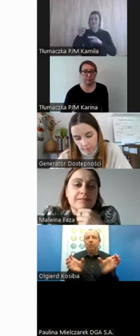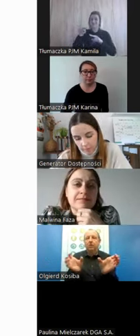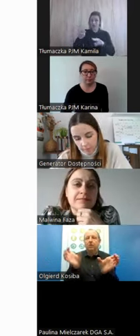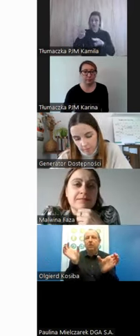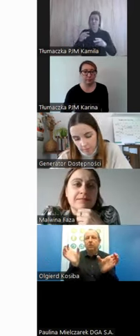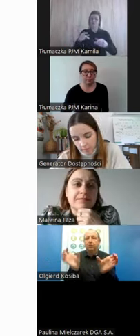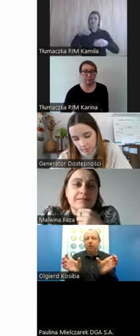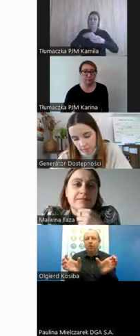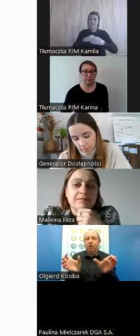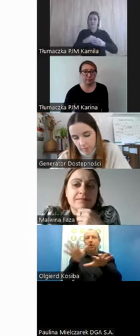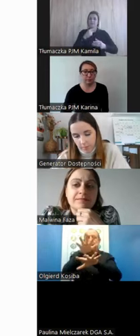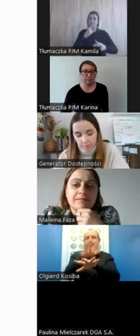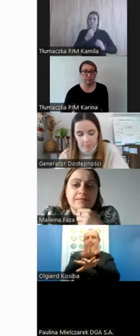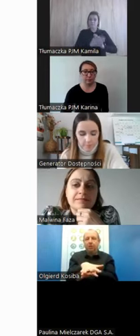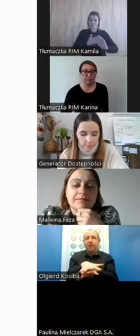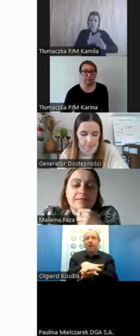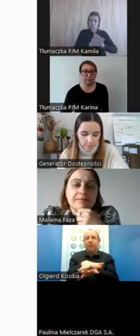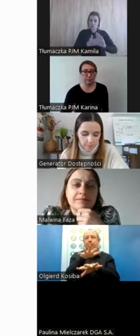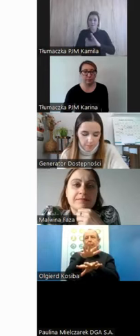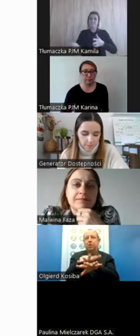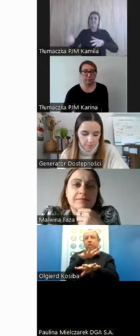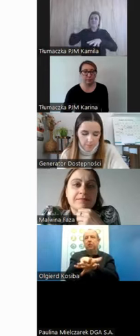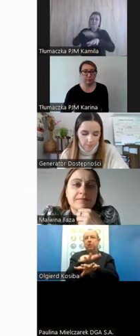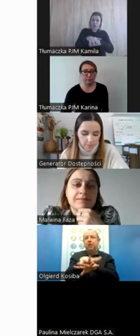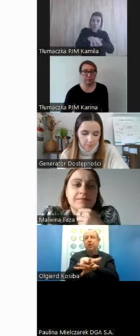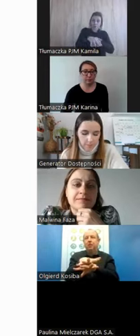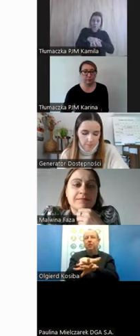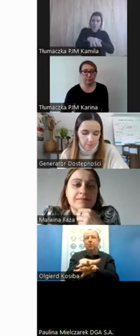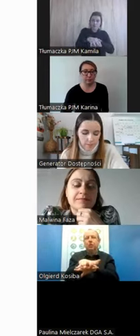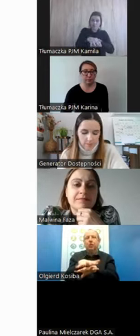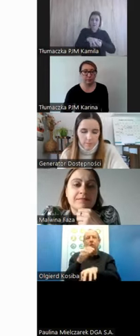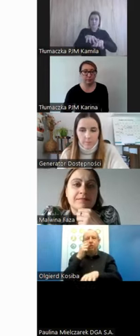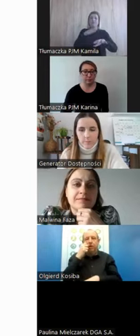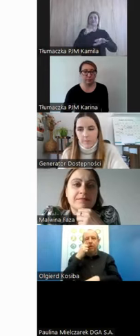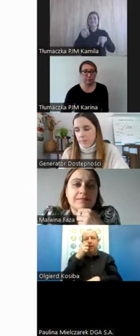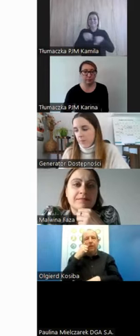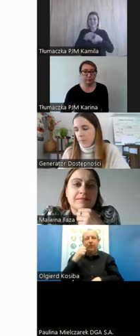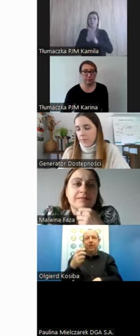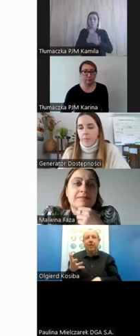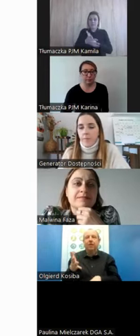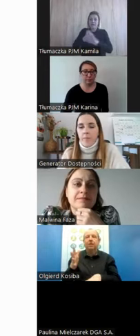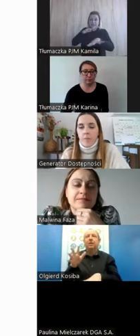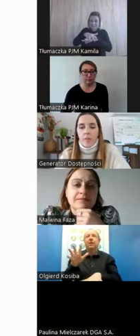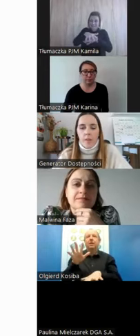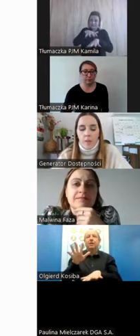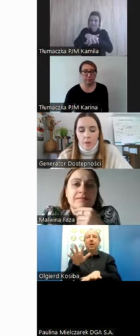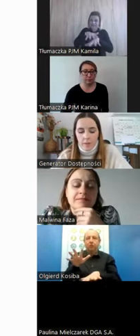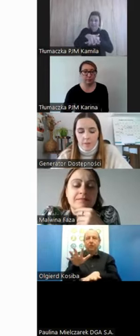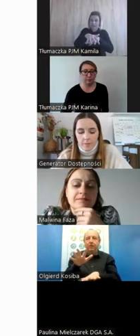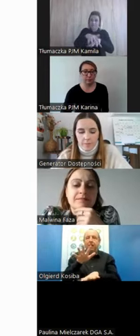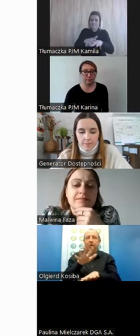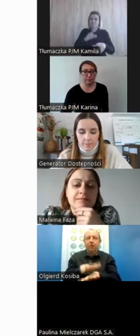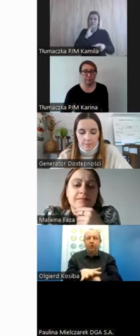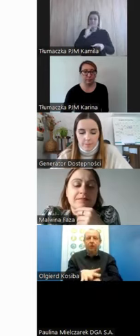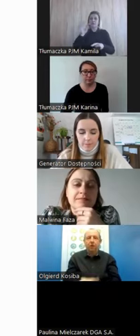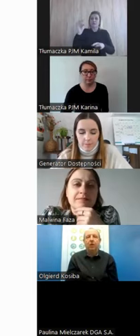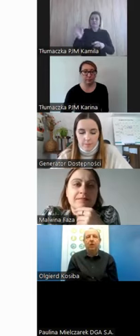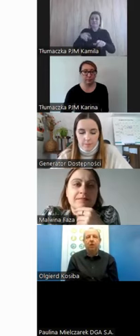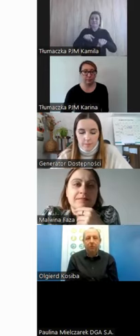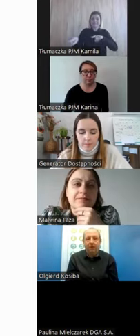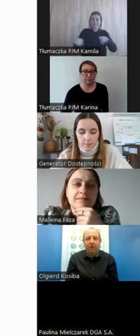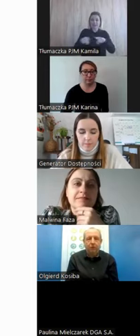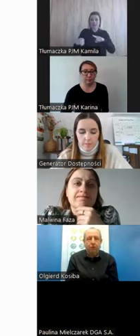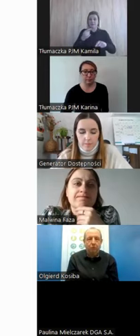polski migowy nakładamy i też tak się miga system, czyli nałożenie znaków języka migowego